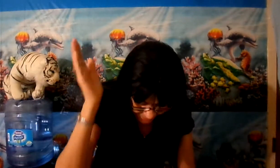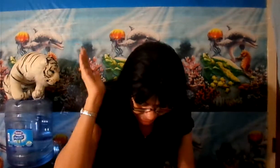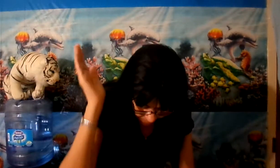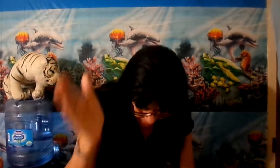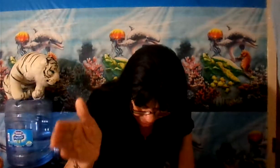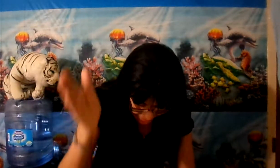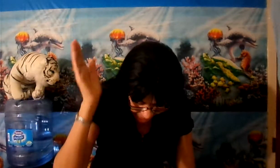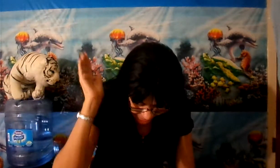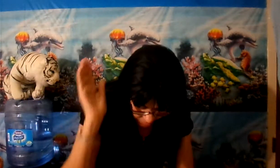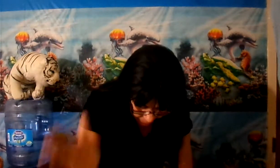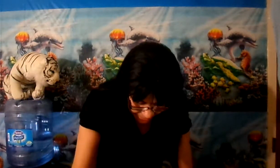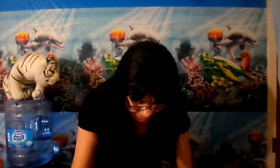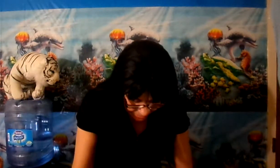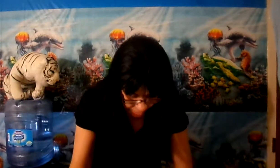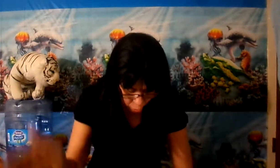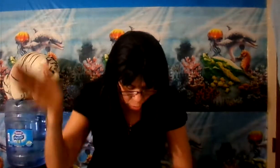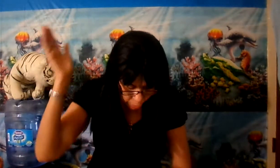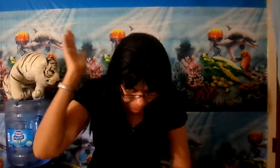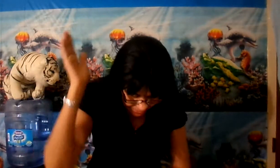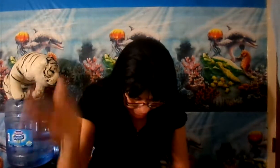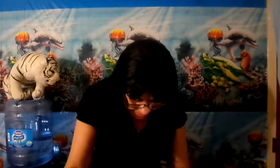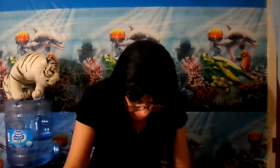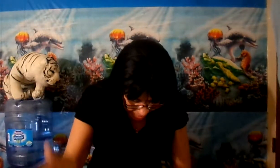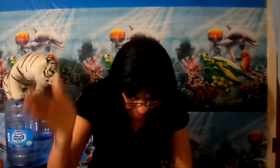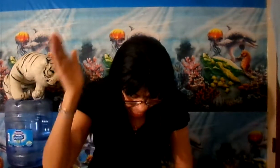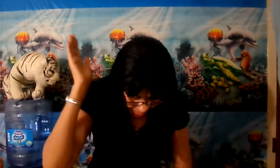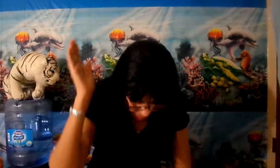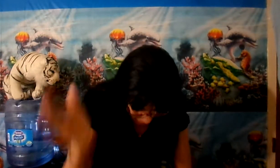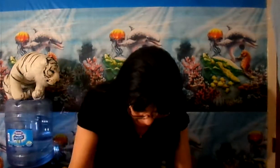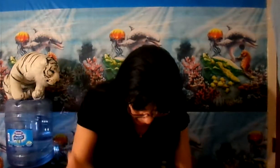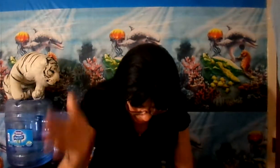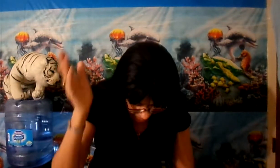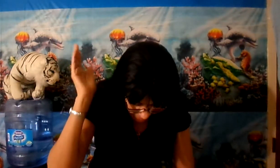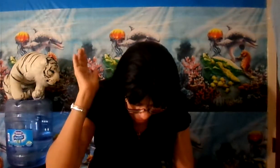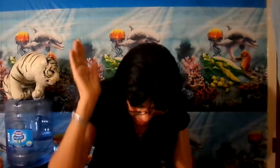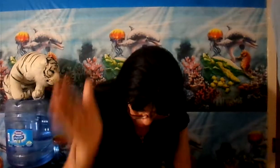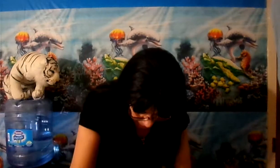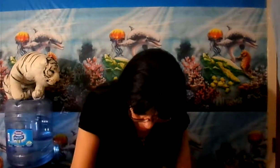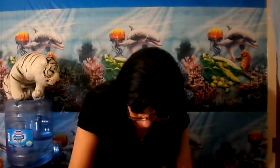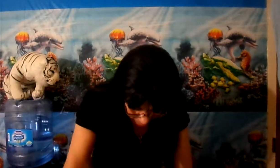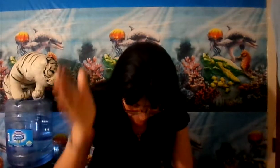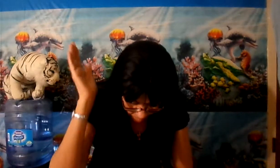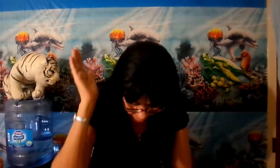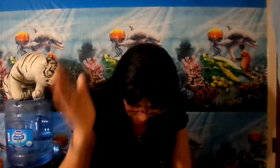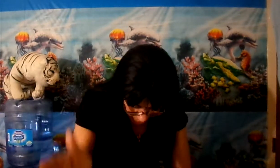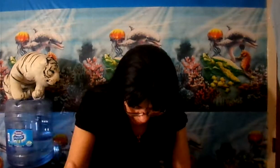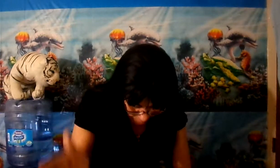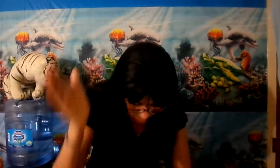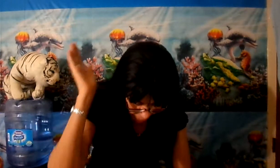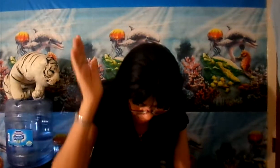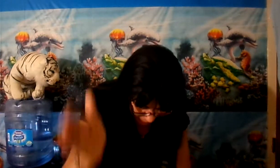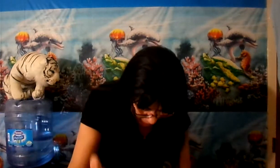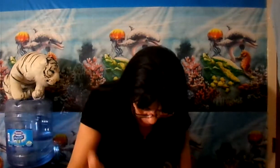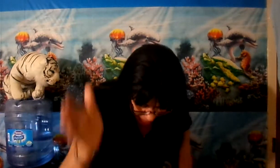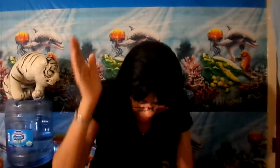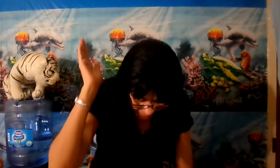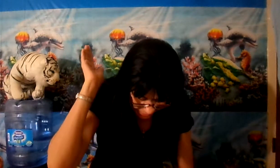desaparecer la creación de esta tierra. Todo lo que tenía vida le iba a desaparecer por el pecado y la maldad y